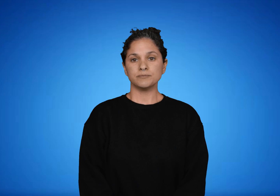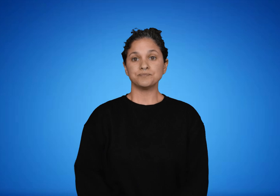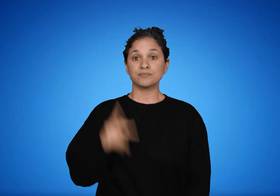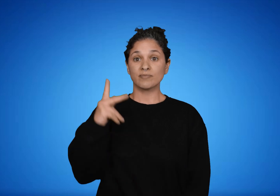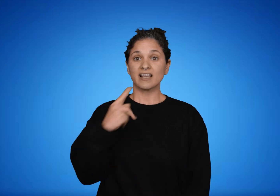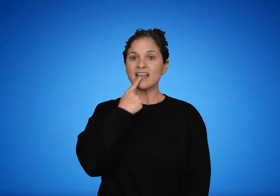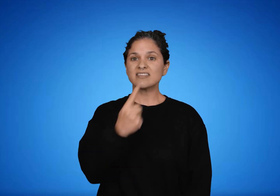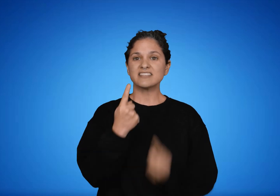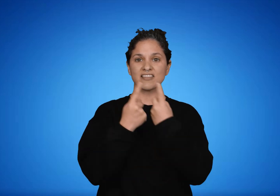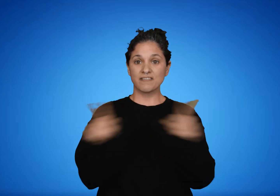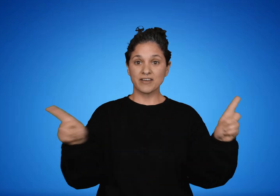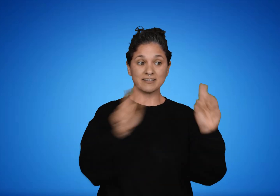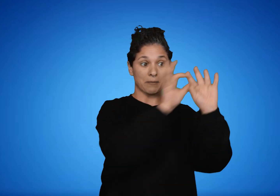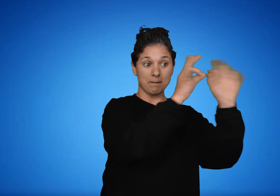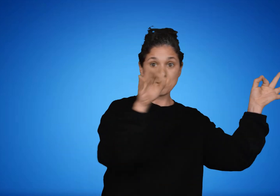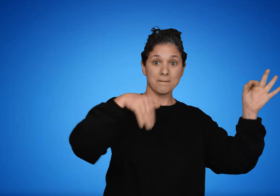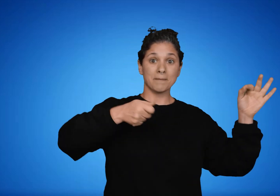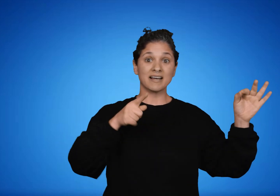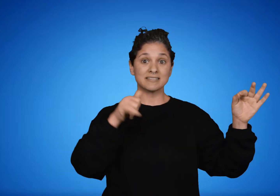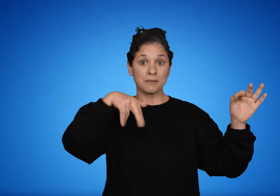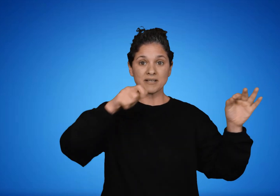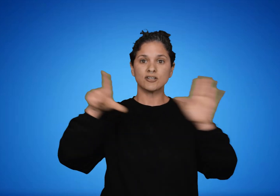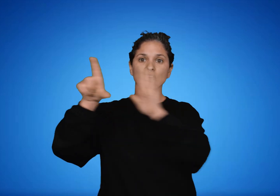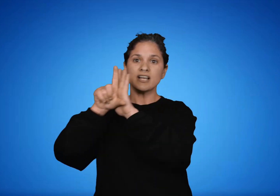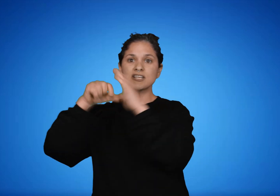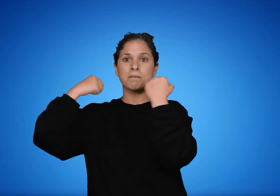Kant distingue entre máximas y leyes prácticas o imperativos.